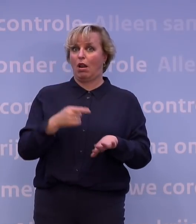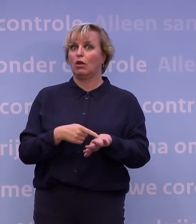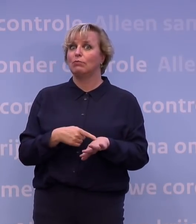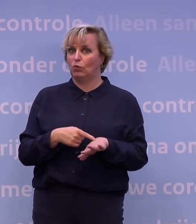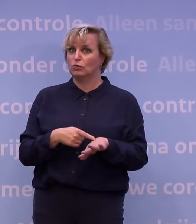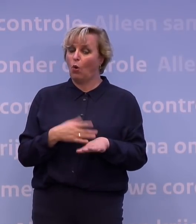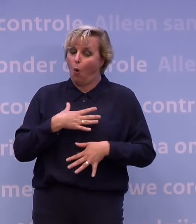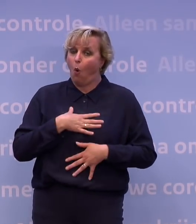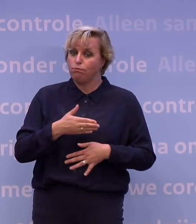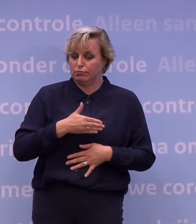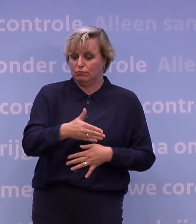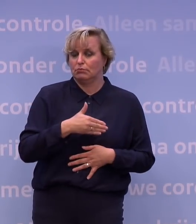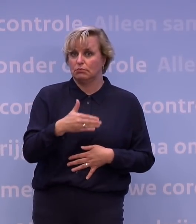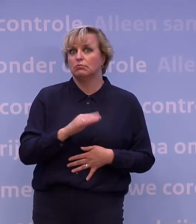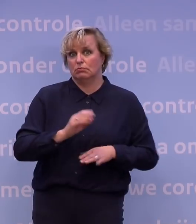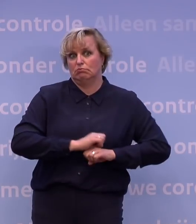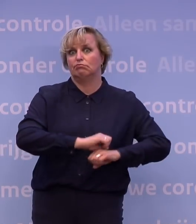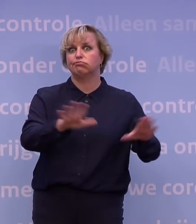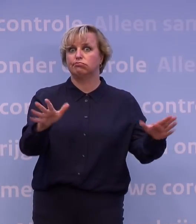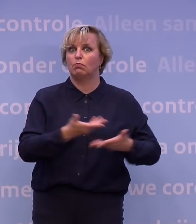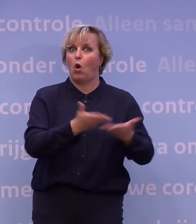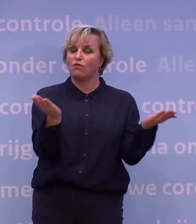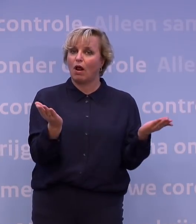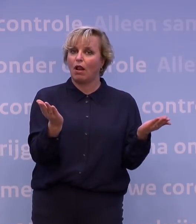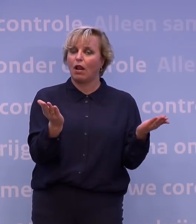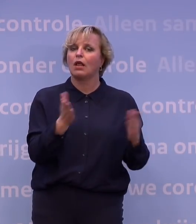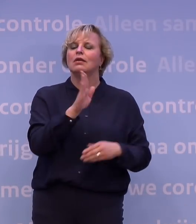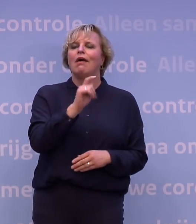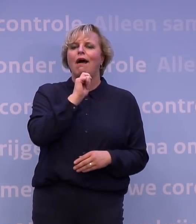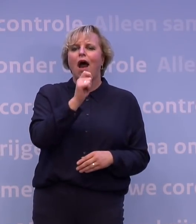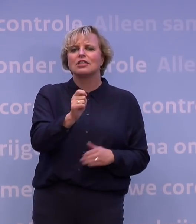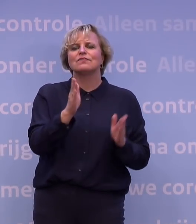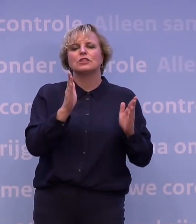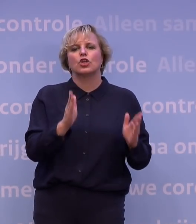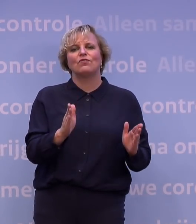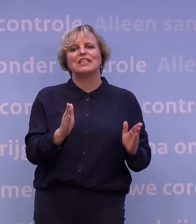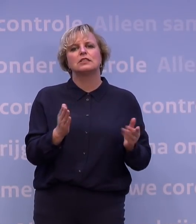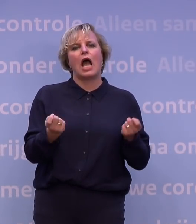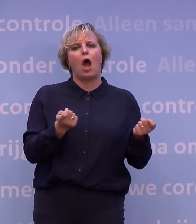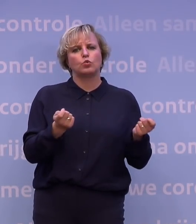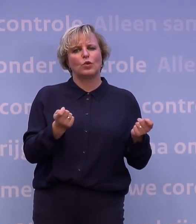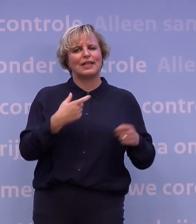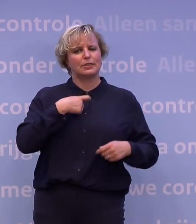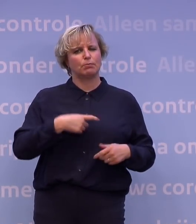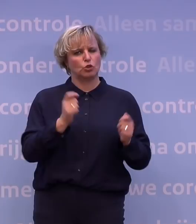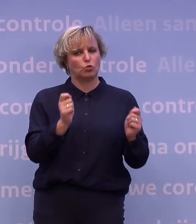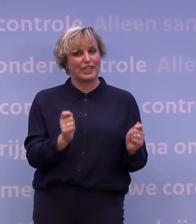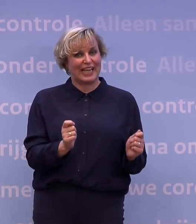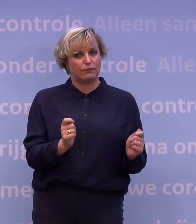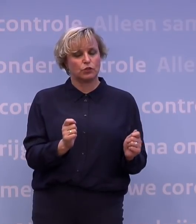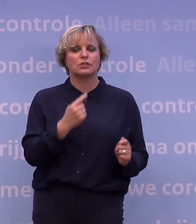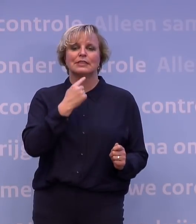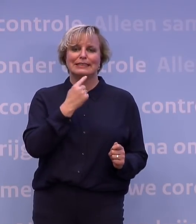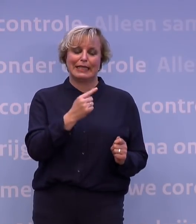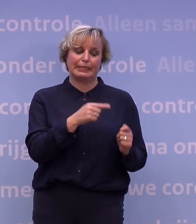En ik hoop hem zo snel mogelijk te kunnen introduceren. Maar we hebben ook advies gehad van de autoriteit persoonsgegevens. En die heeft gezegd die zou eigenlijk de wettelijke